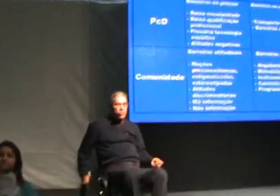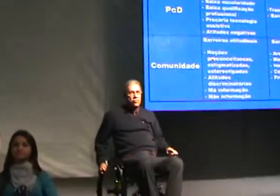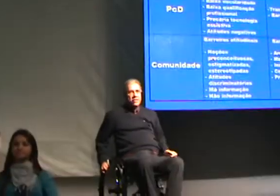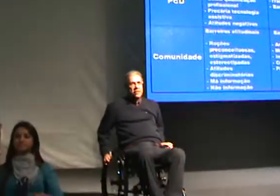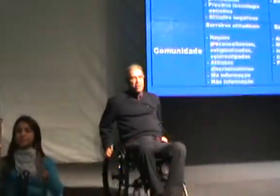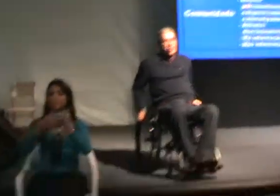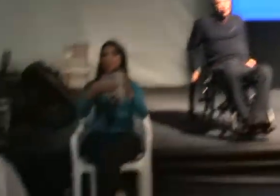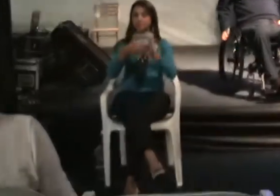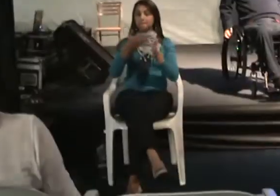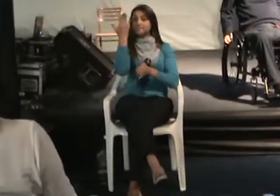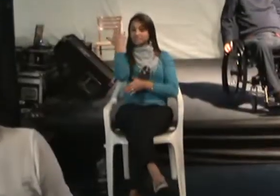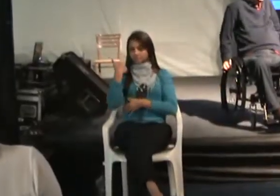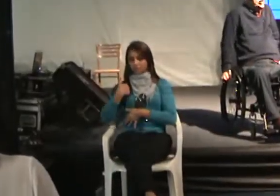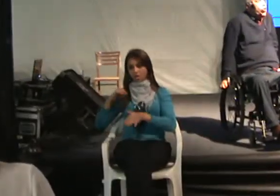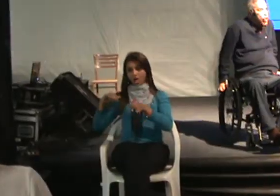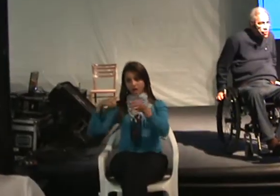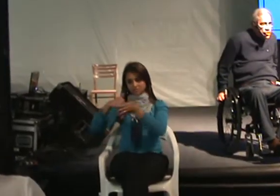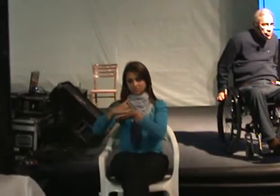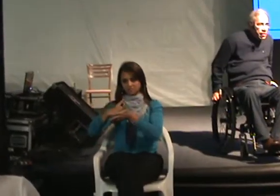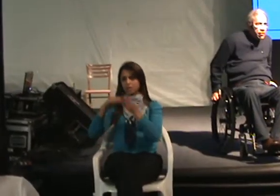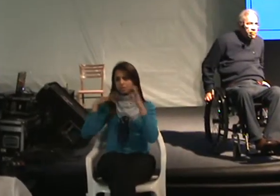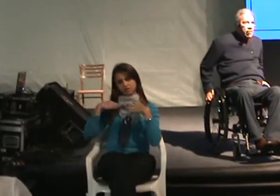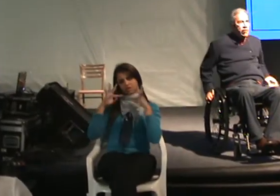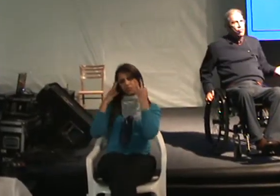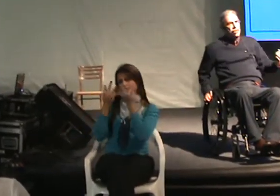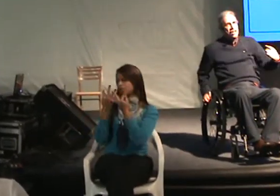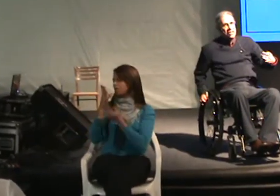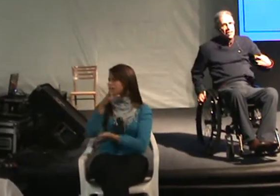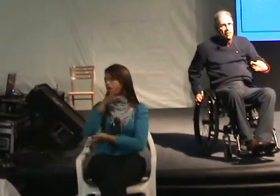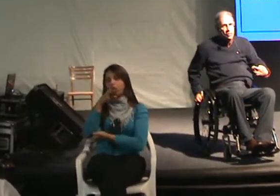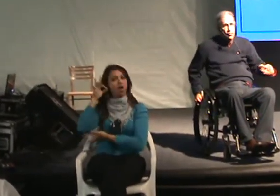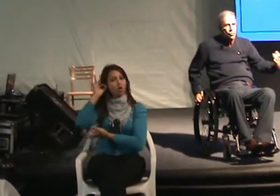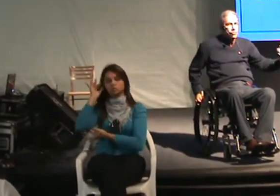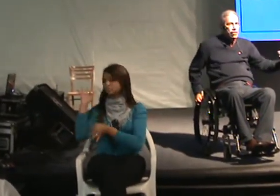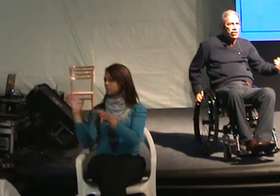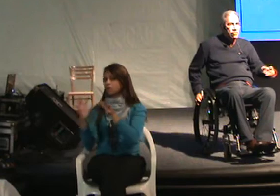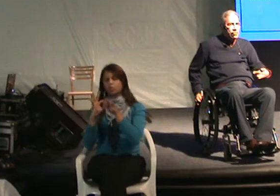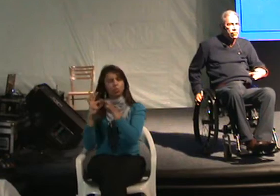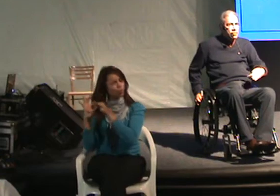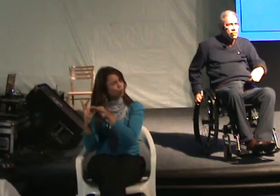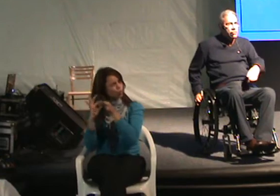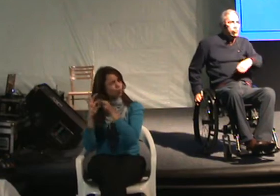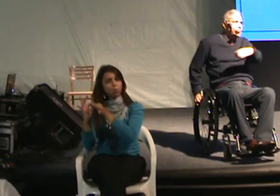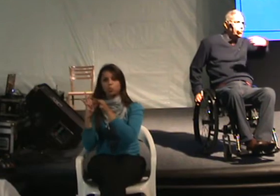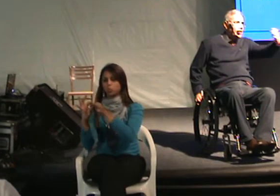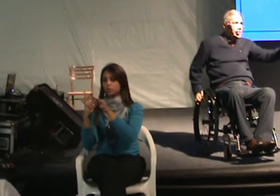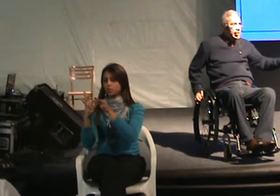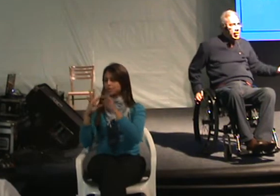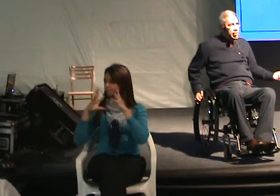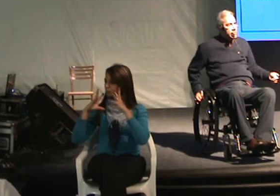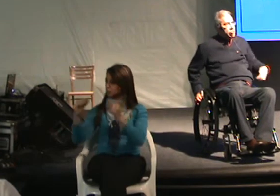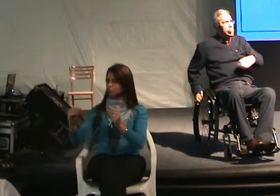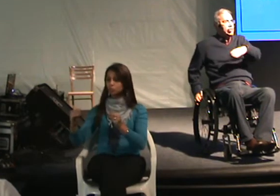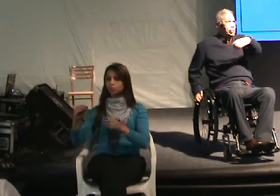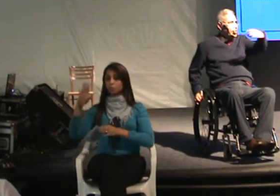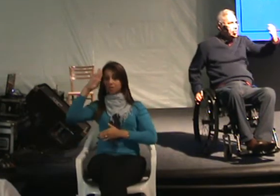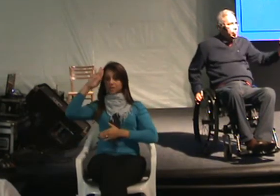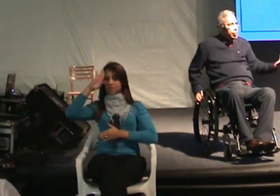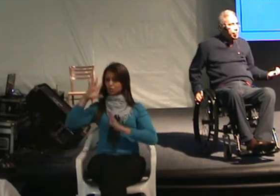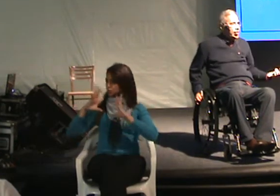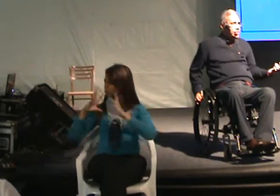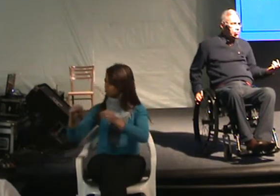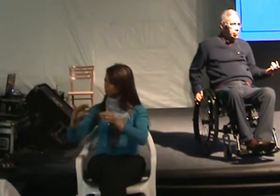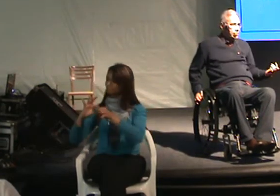eu, quando me acidentei, tive uma família ótima. Família unida. Todo mundo unido. Todo mundo militar. Todo mundo,